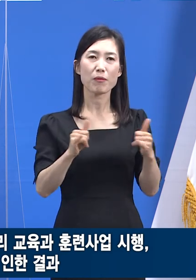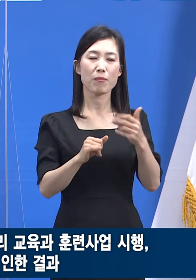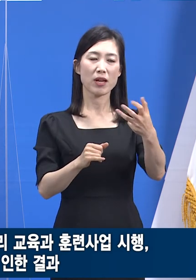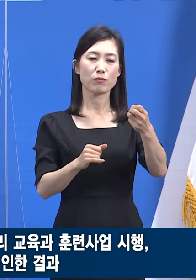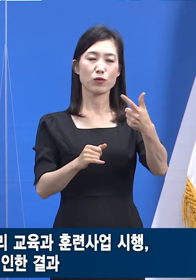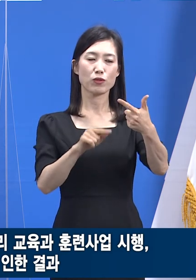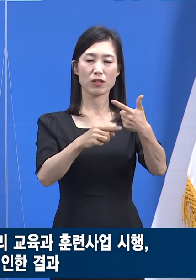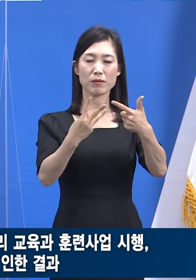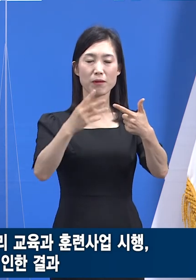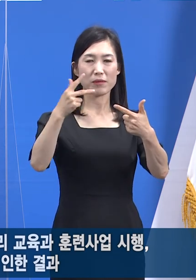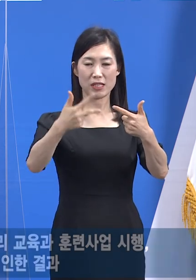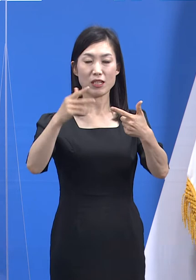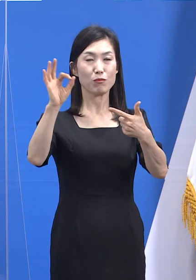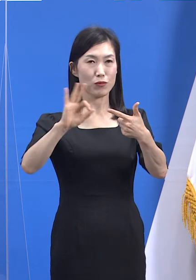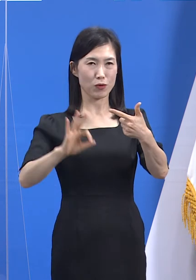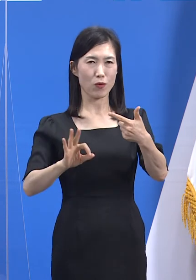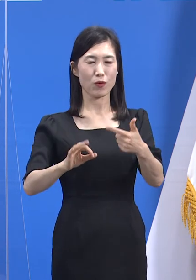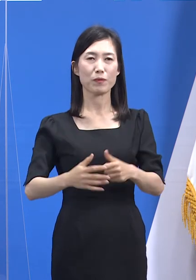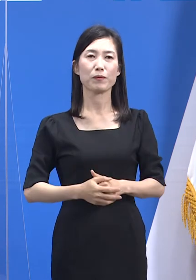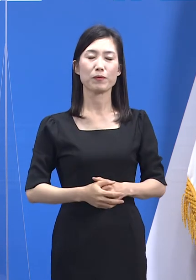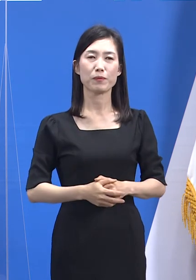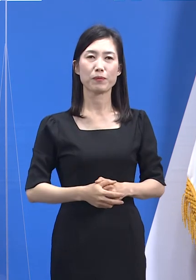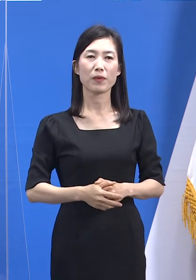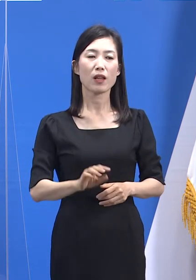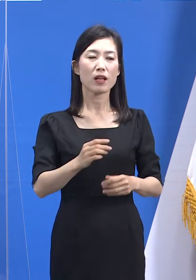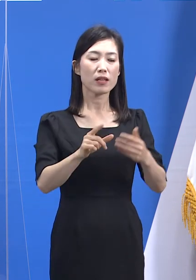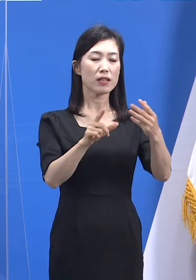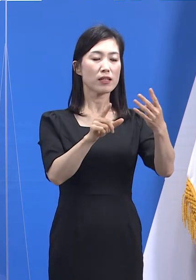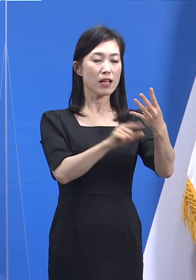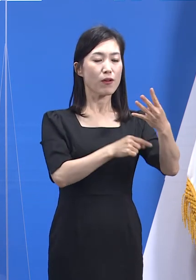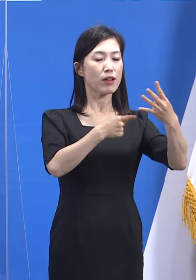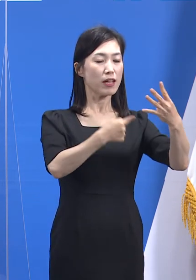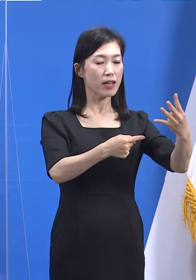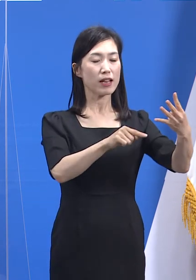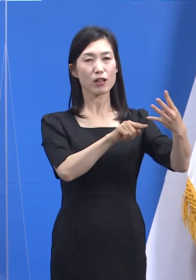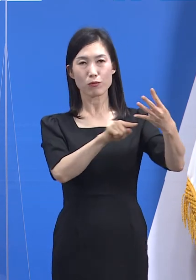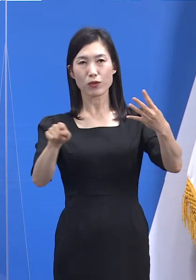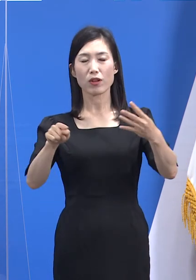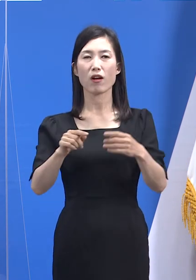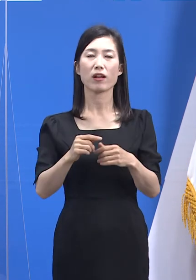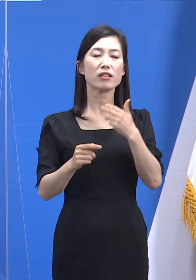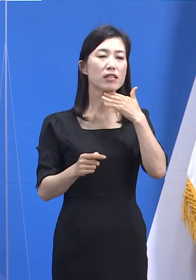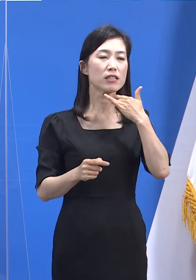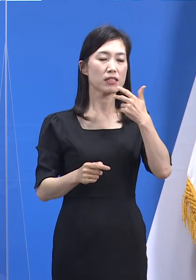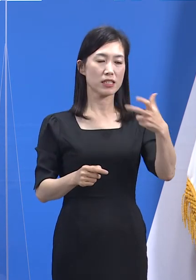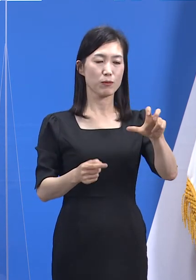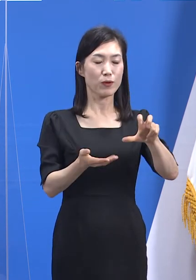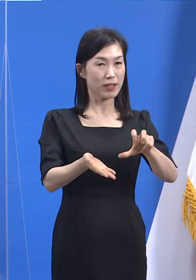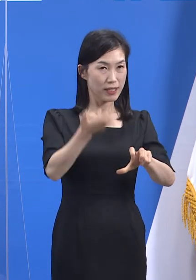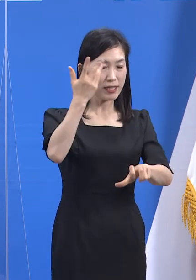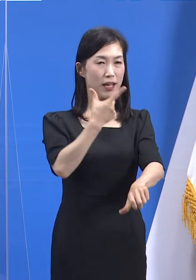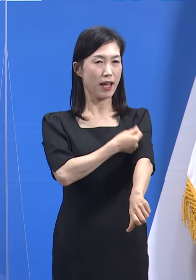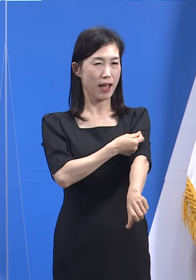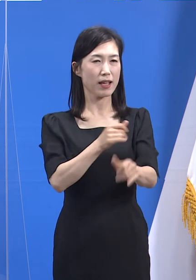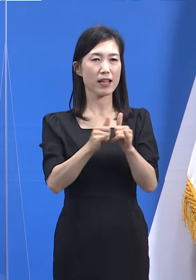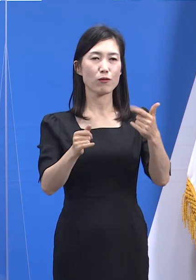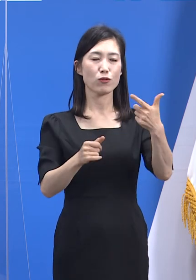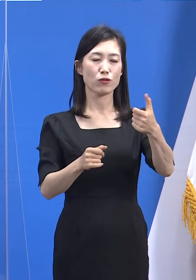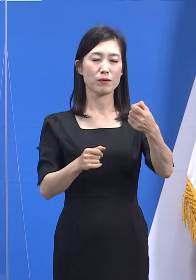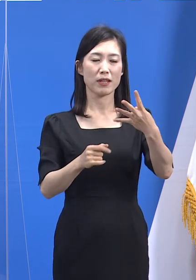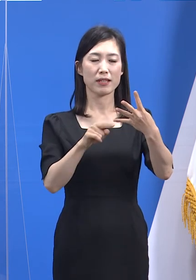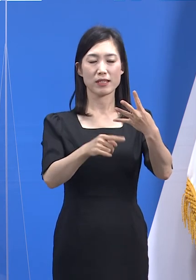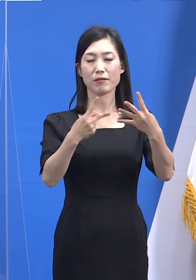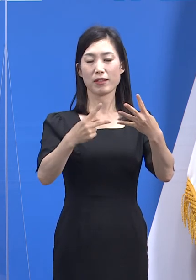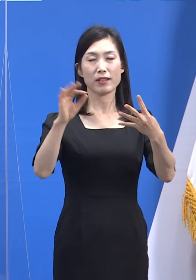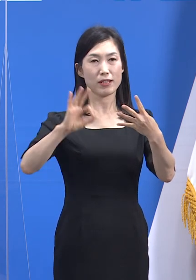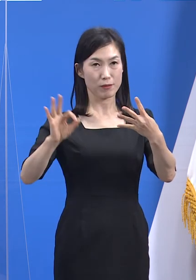.7%입니다. 4월 1일부터 시작된 75세 이상 연령군의 접종률은 64.2%